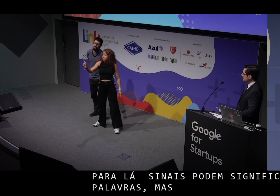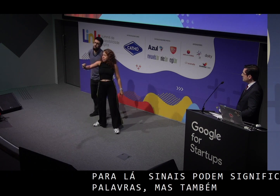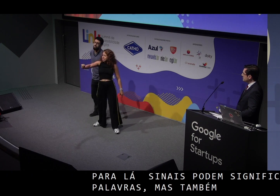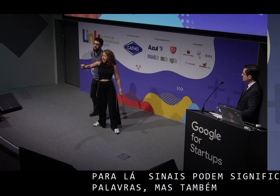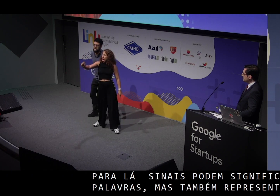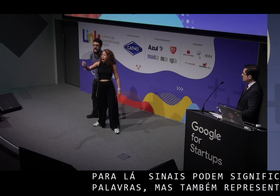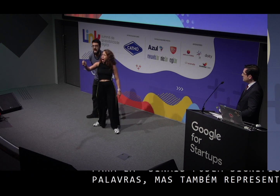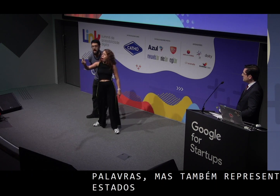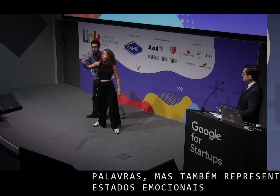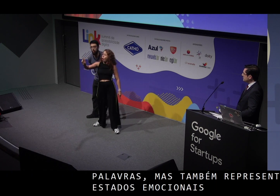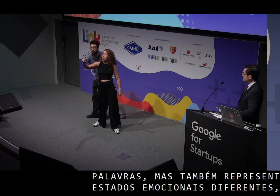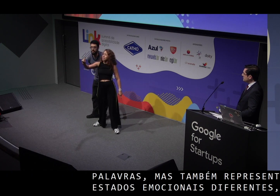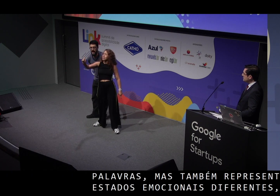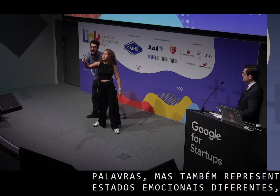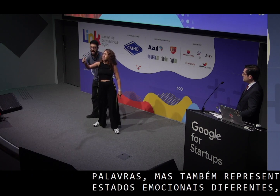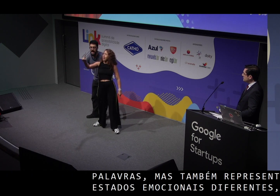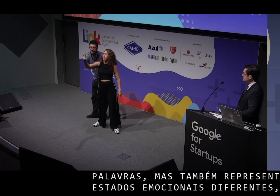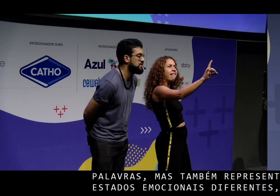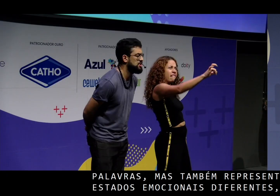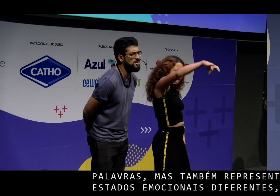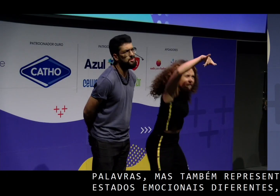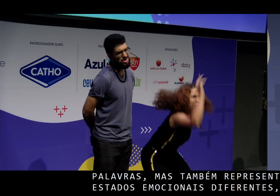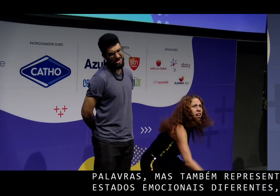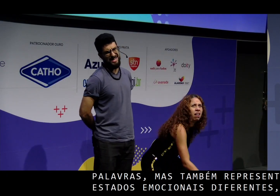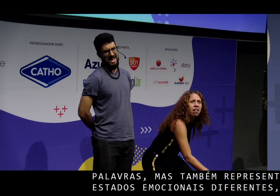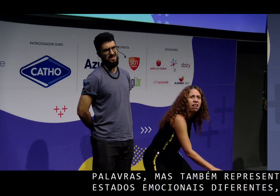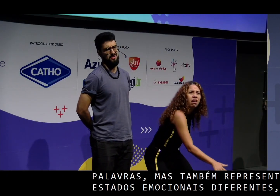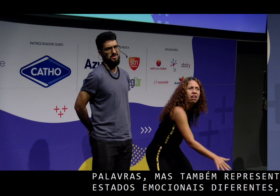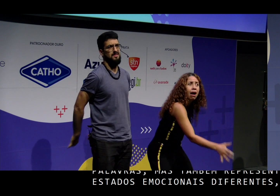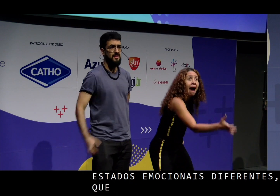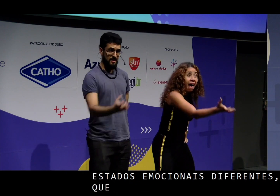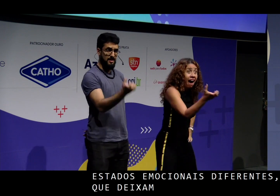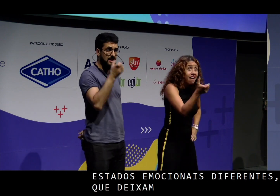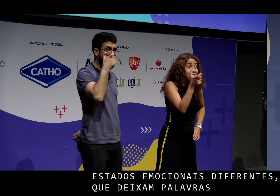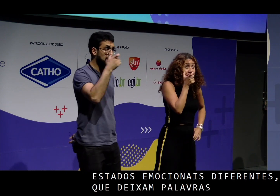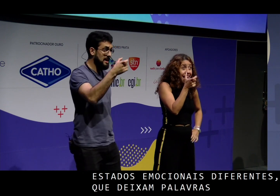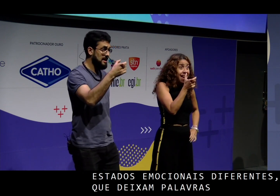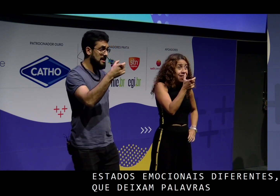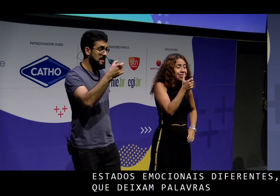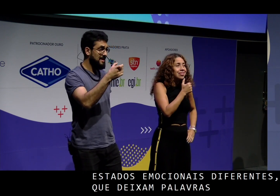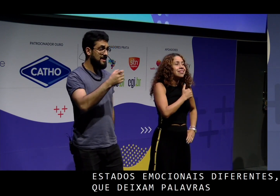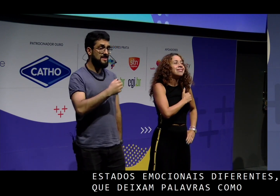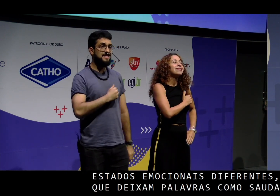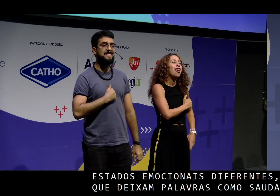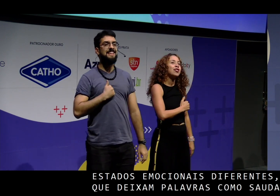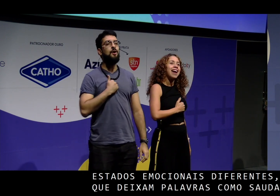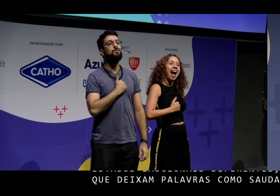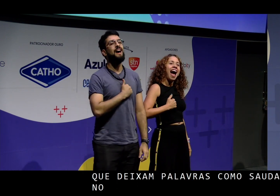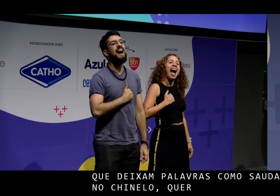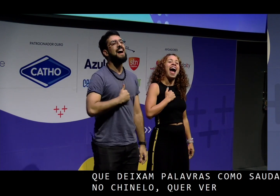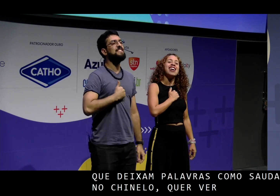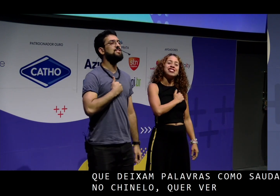como saudade, no chinelo. Sinais em libras. ver? Saudade.